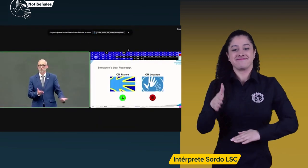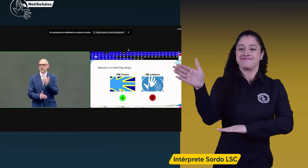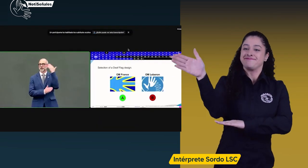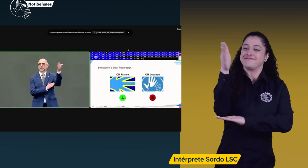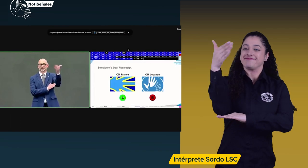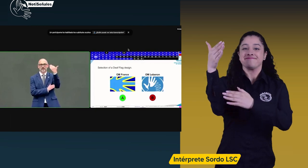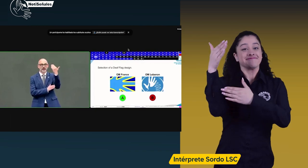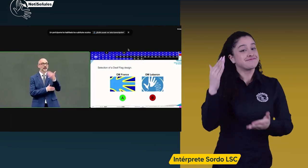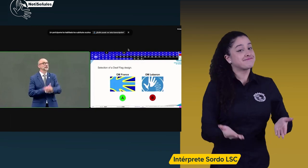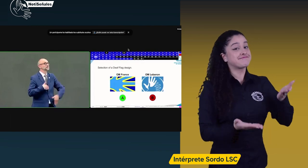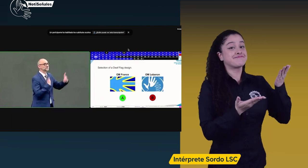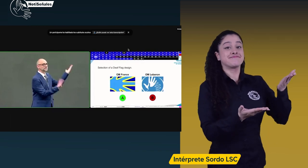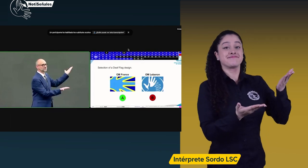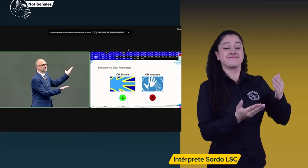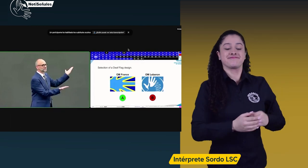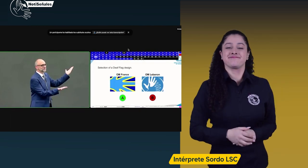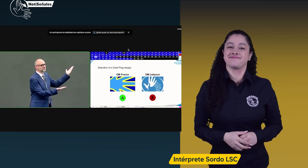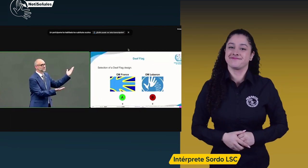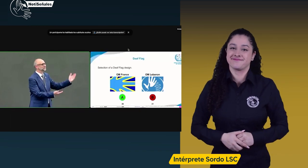Les presento a la nueva bandera.